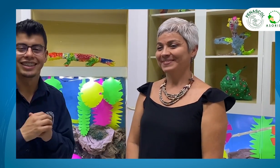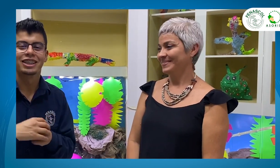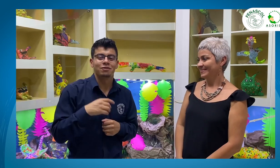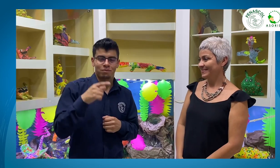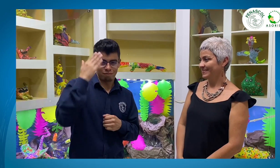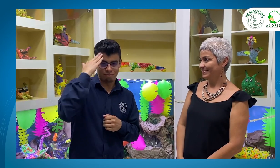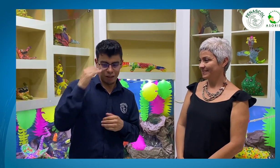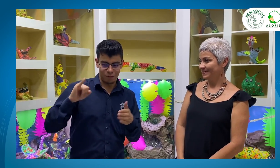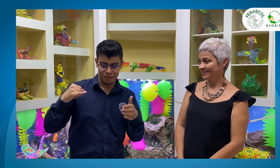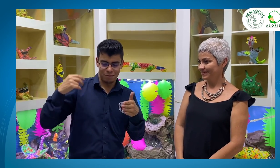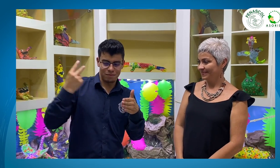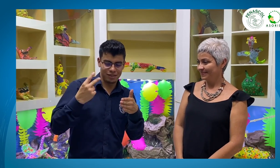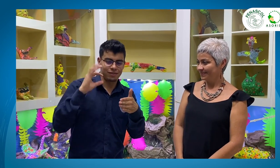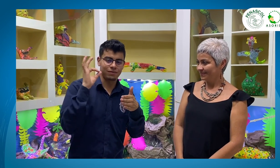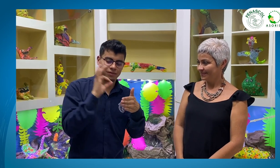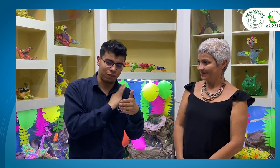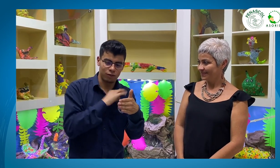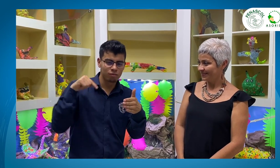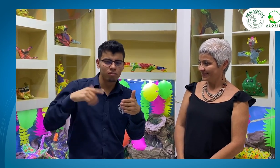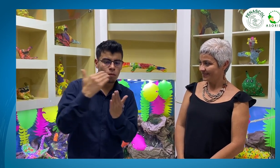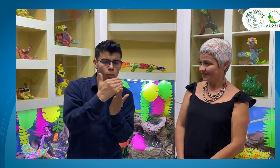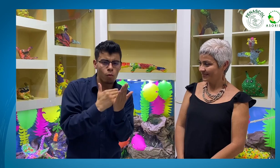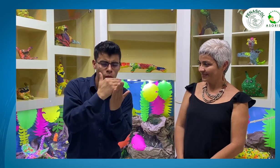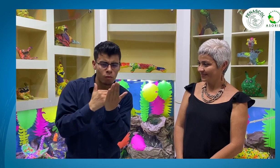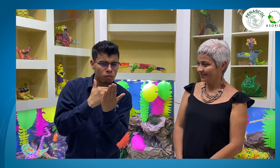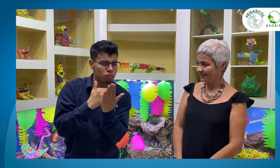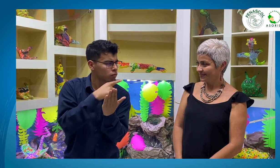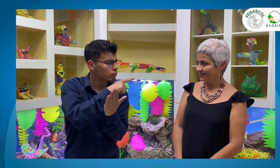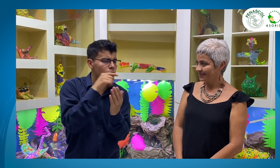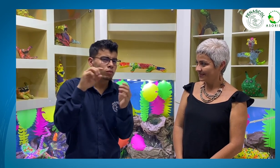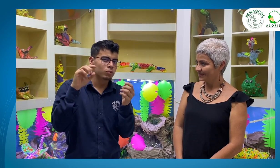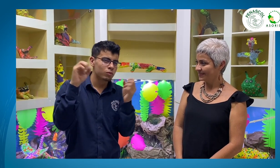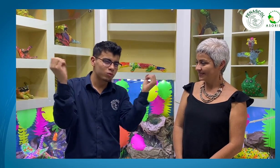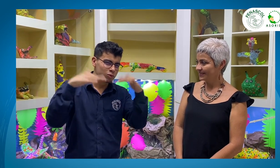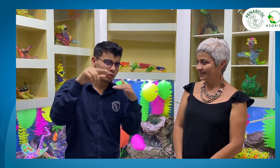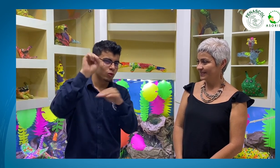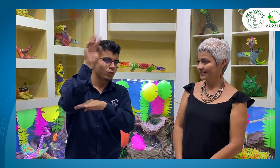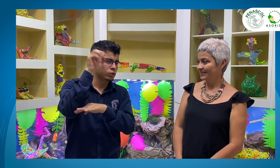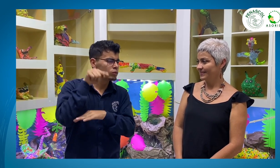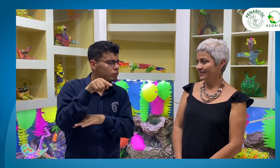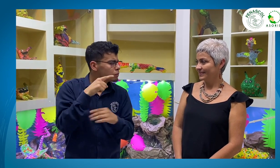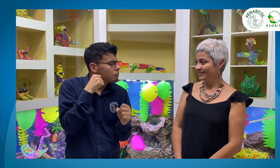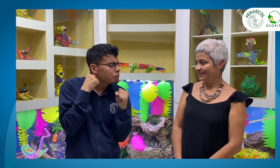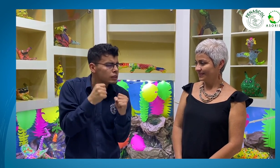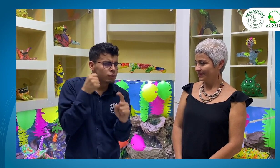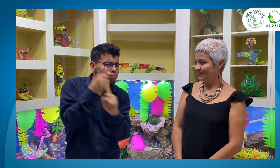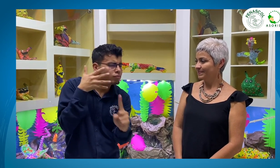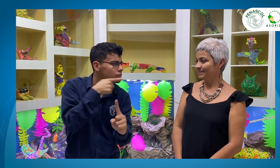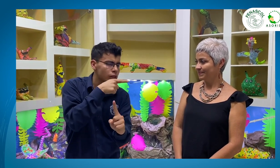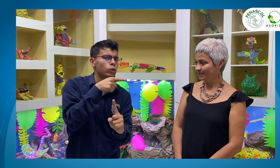Perfecto. Quisiera que nos cuente de la programación de estos tres días, jueves, viernes y sábado, cuál ha sido la temática que más le